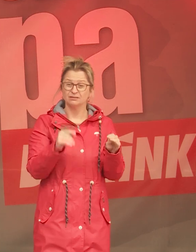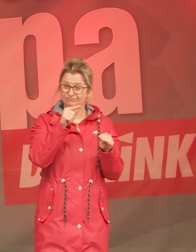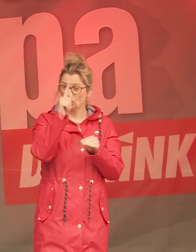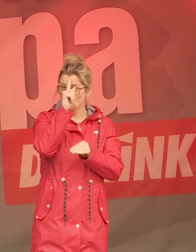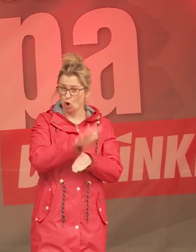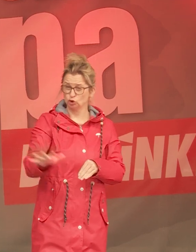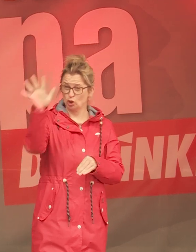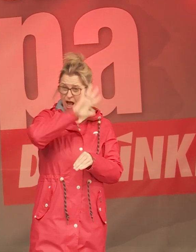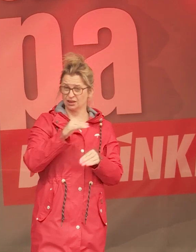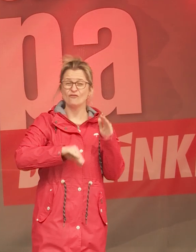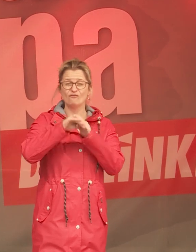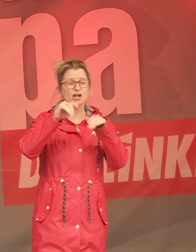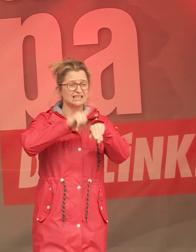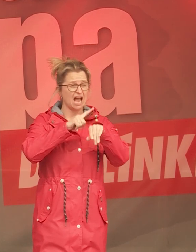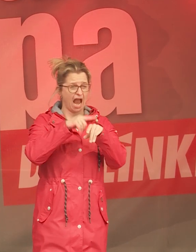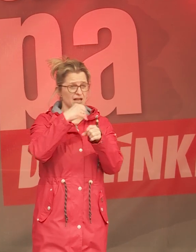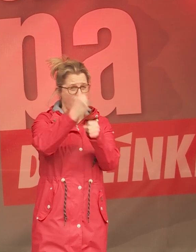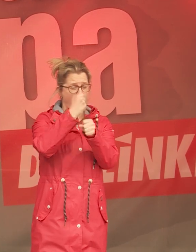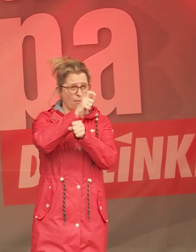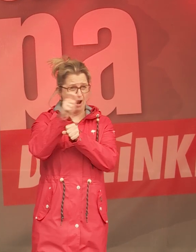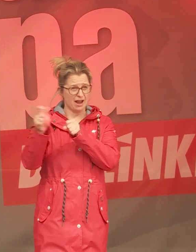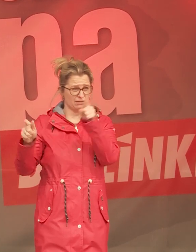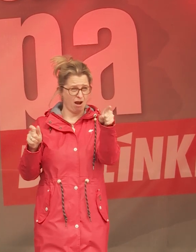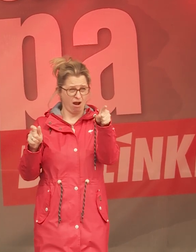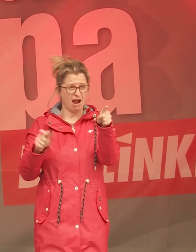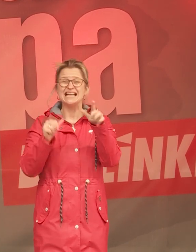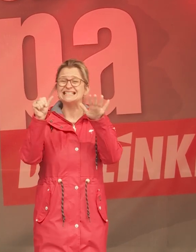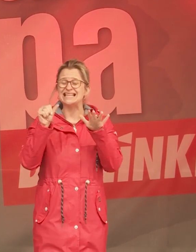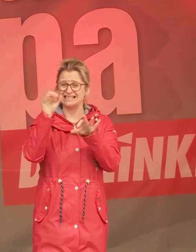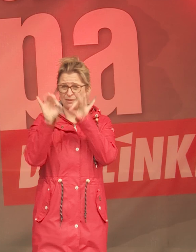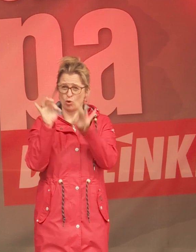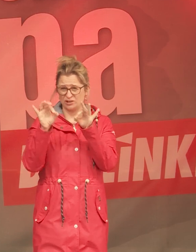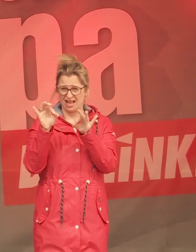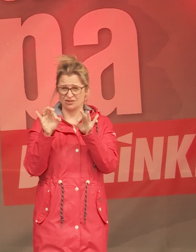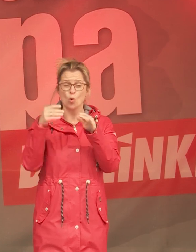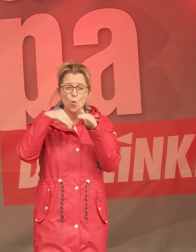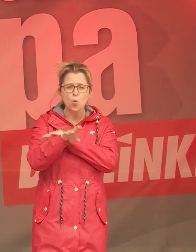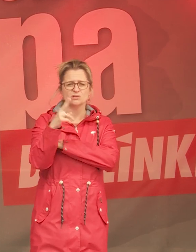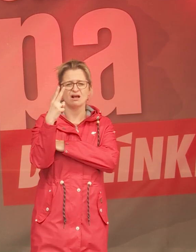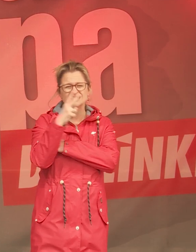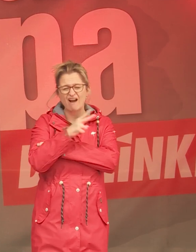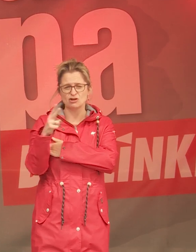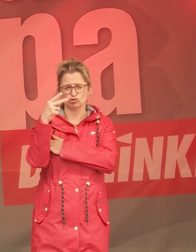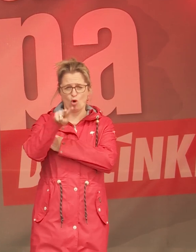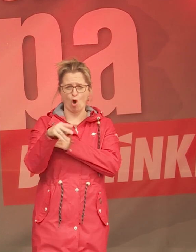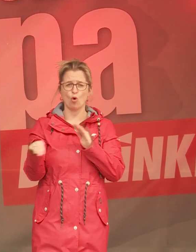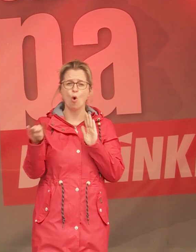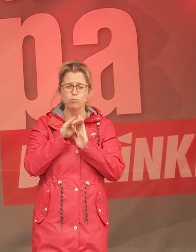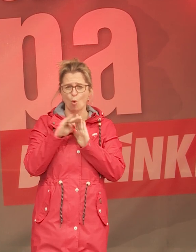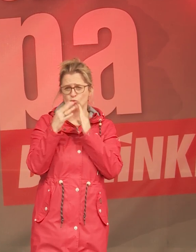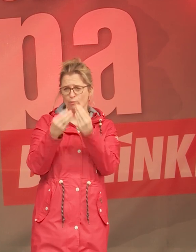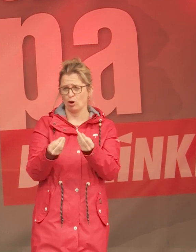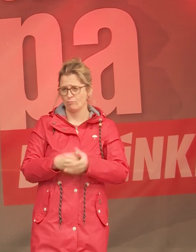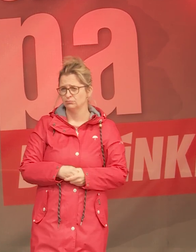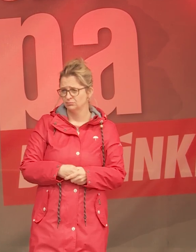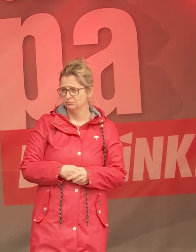Prozent der Vollzeitbeschäftigten weniger als 2.000 Euro brutto im Monat verdienen. Und die sind natürlich jetzt